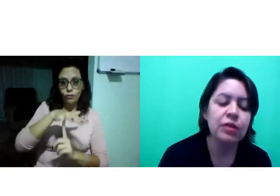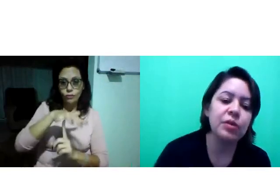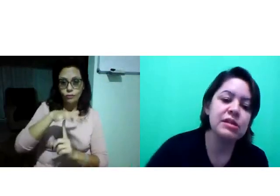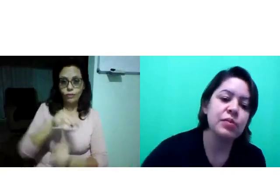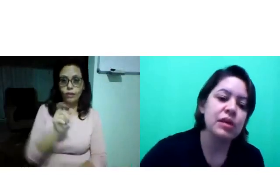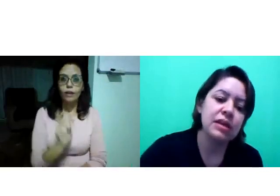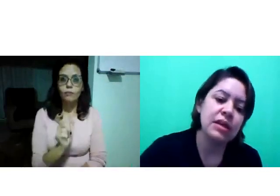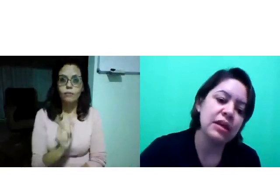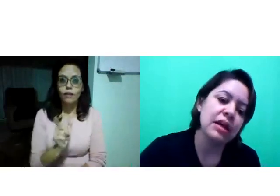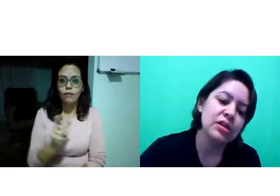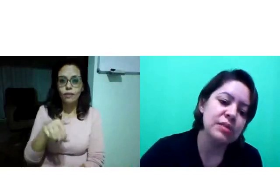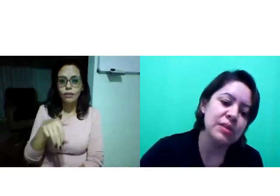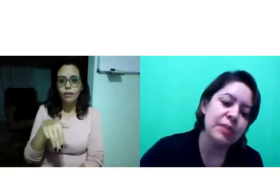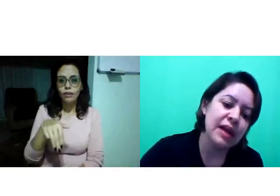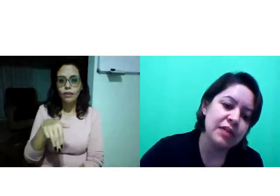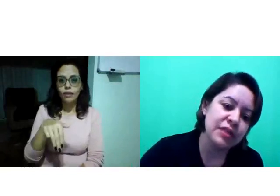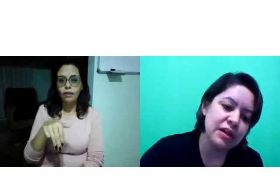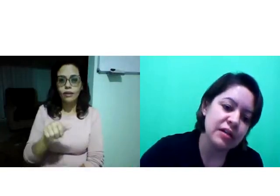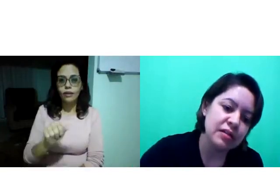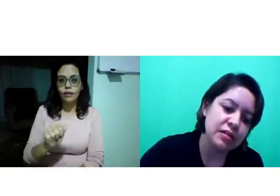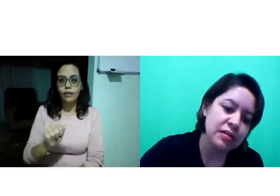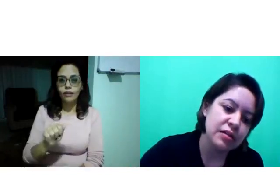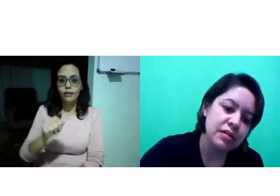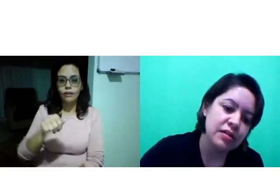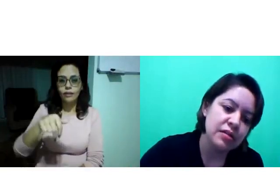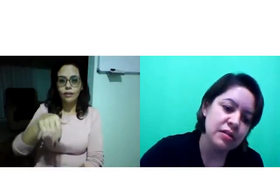Então, por exemplo, aqui, nós temos a palavra